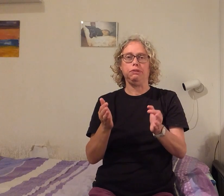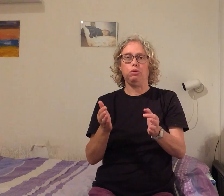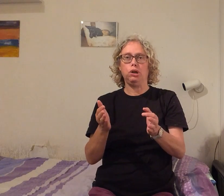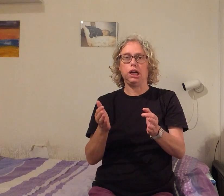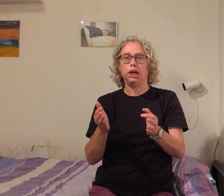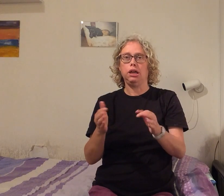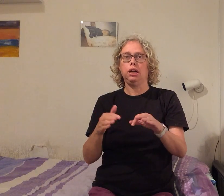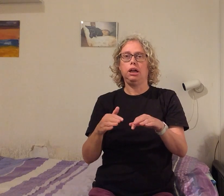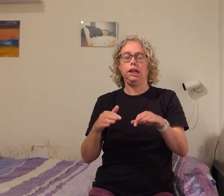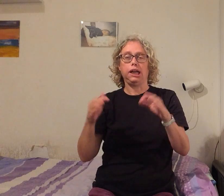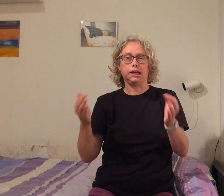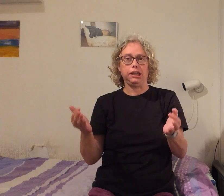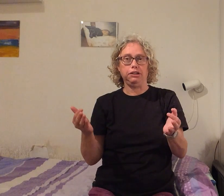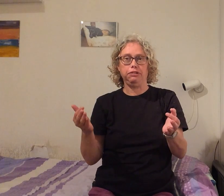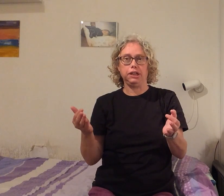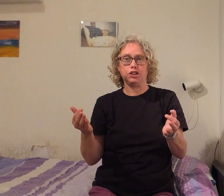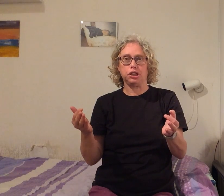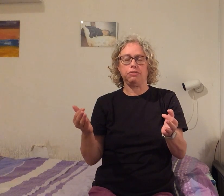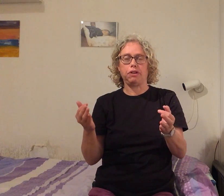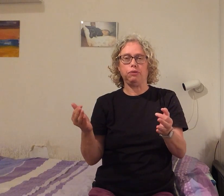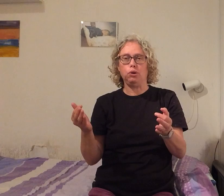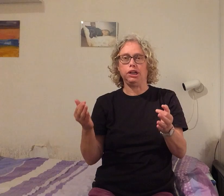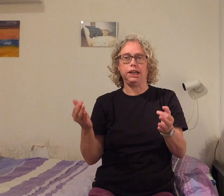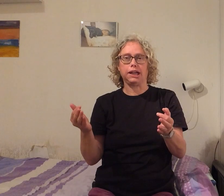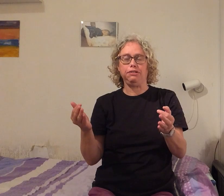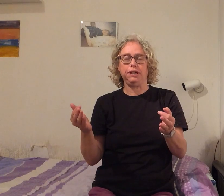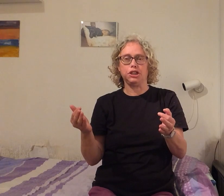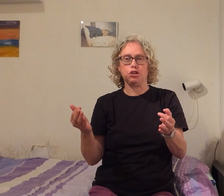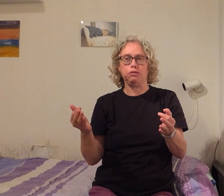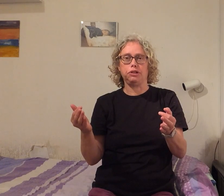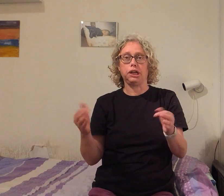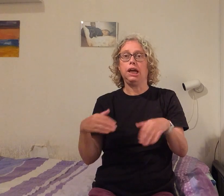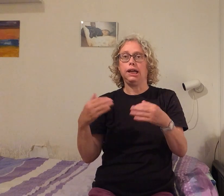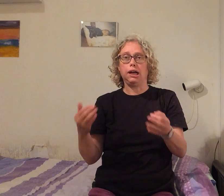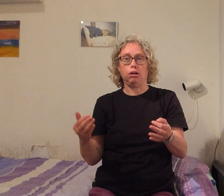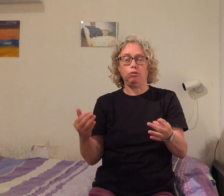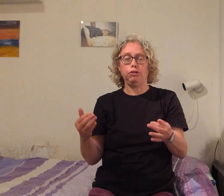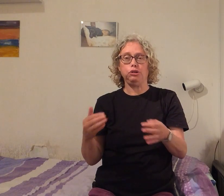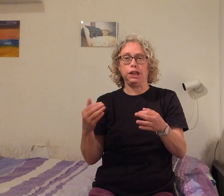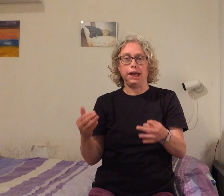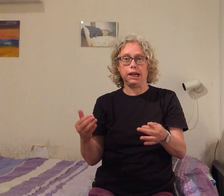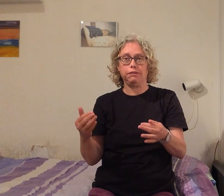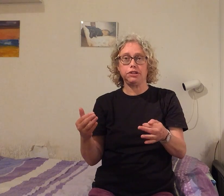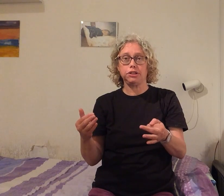van woorden in 1974 naar Alphen, toen ik 9 was,